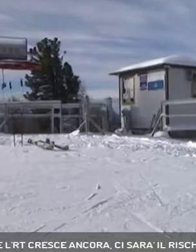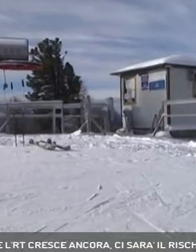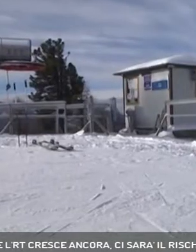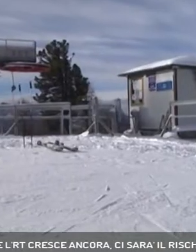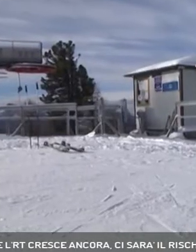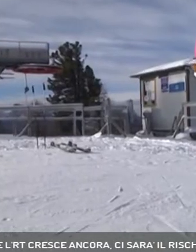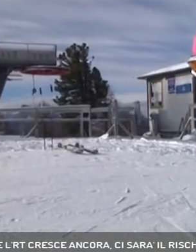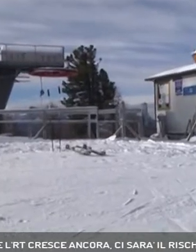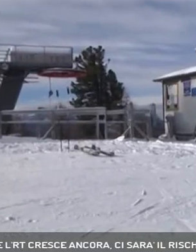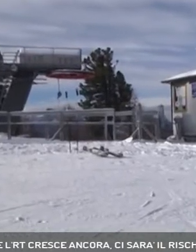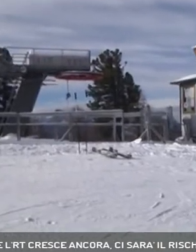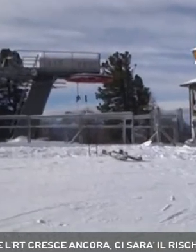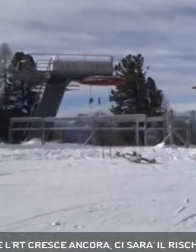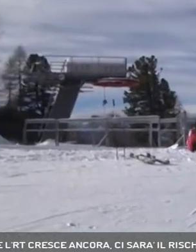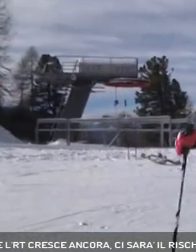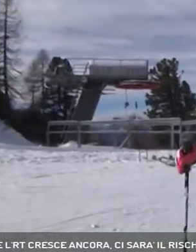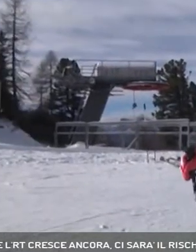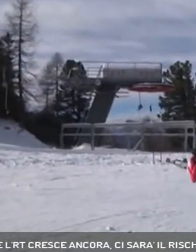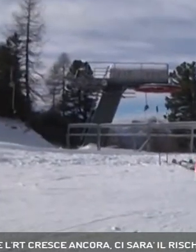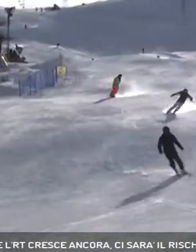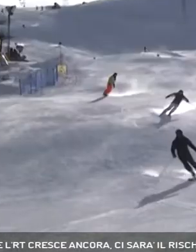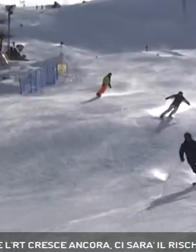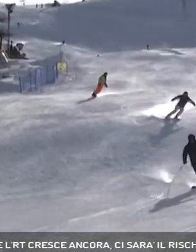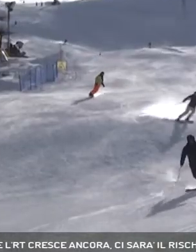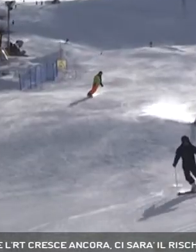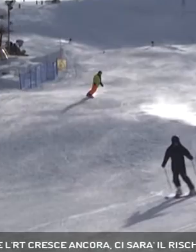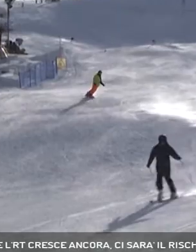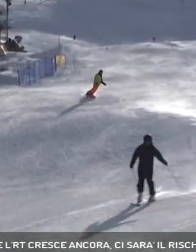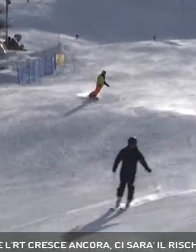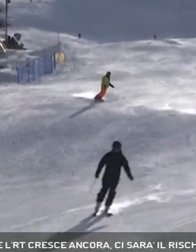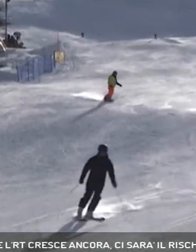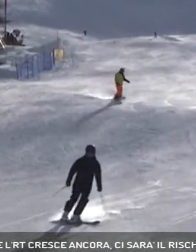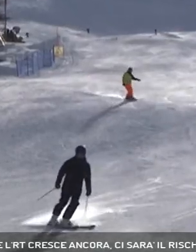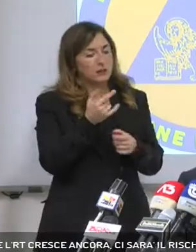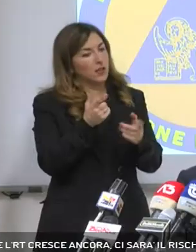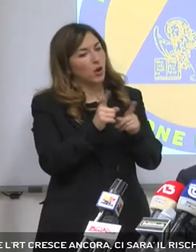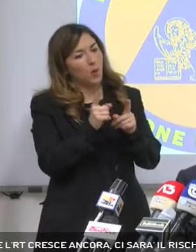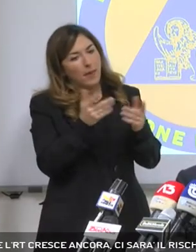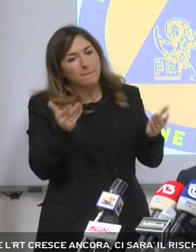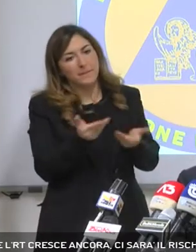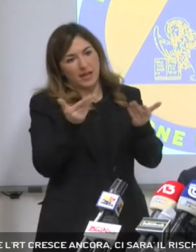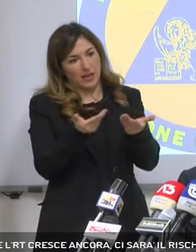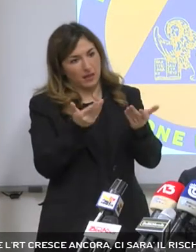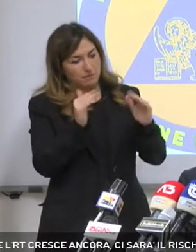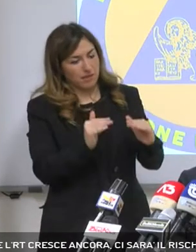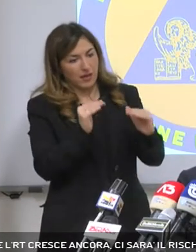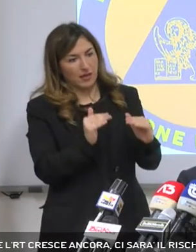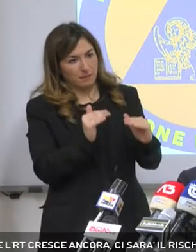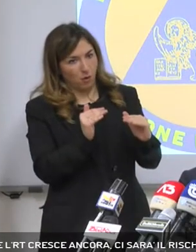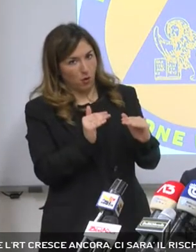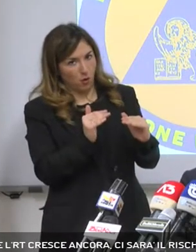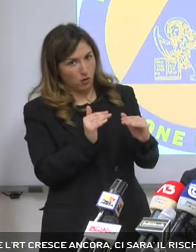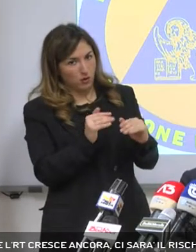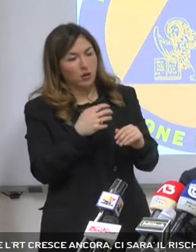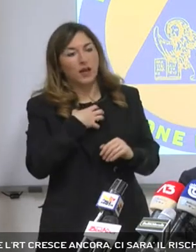alberghi e delle seconde case. Per Zaia si tratta del minimo sindacale. Sarebbero i motori al minimo, gli assessori hanno voluto dire guardate che esiste una